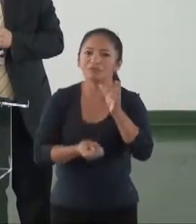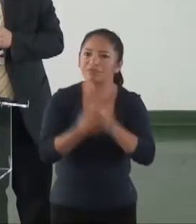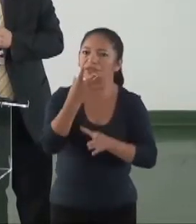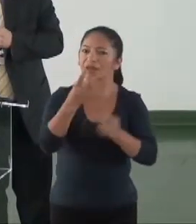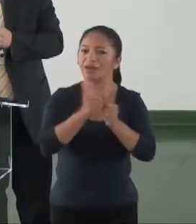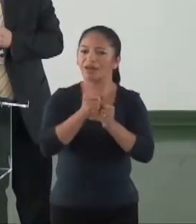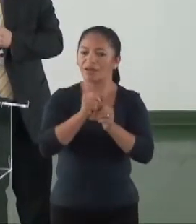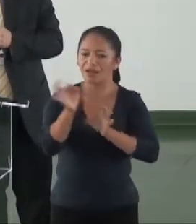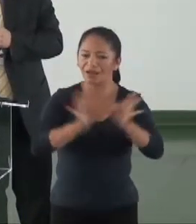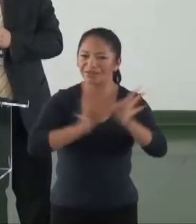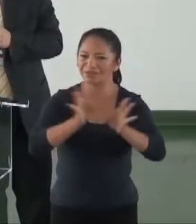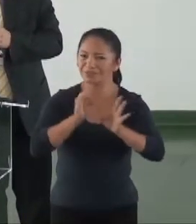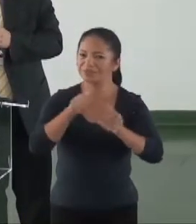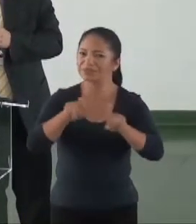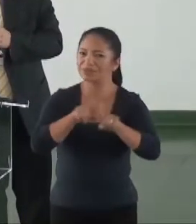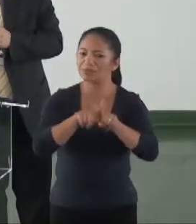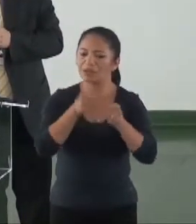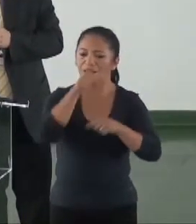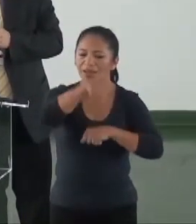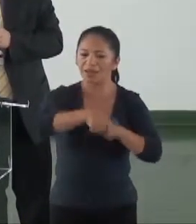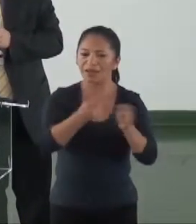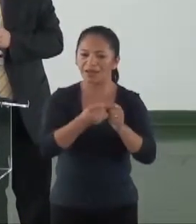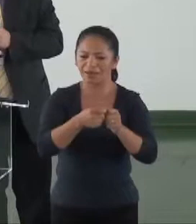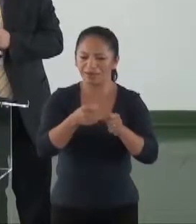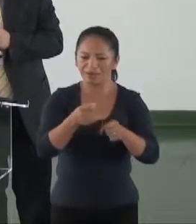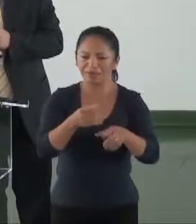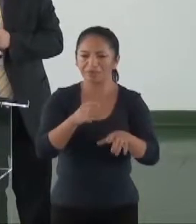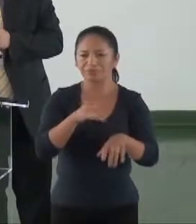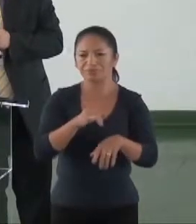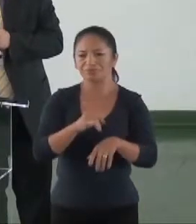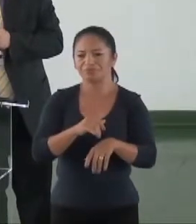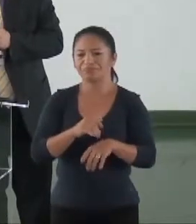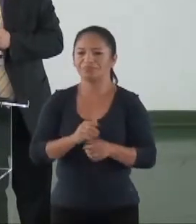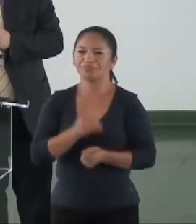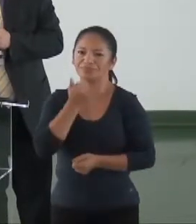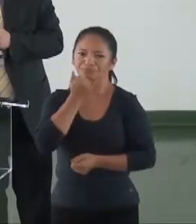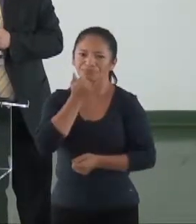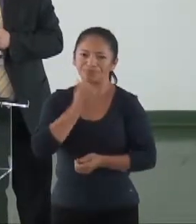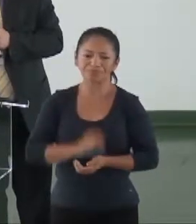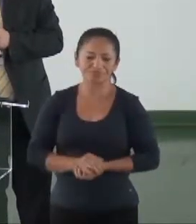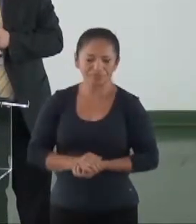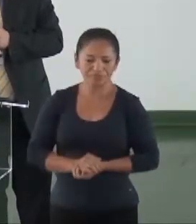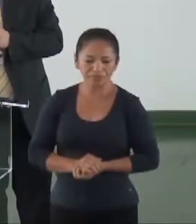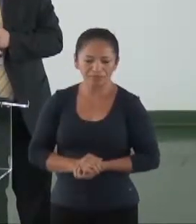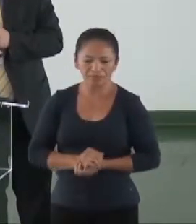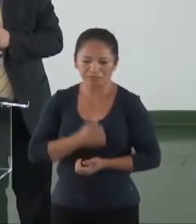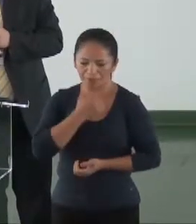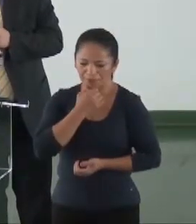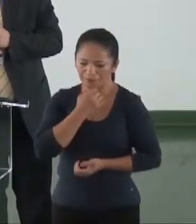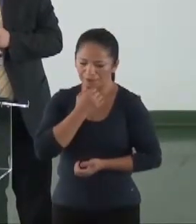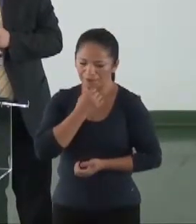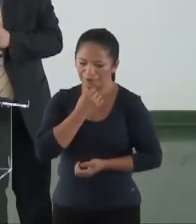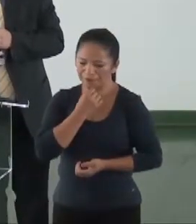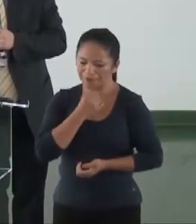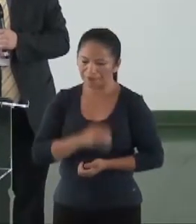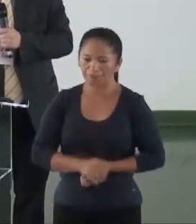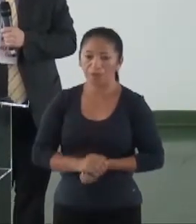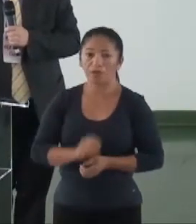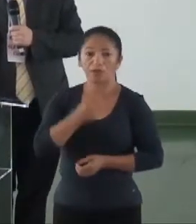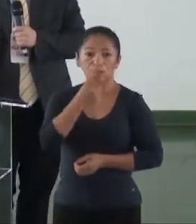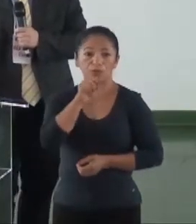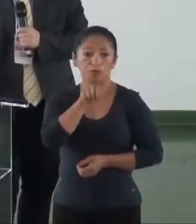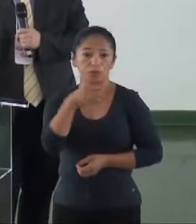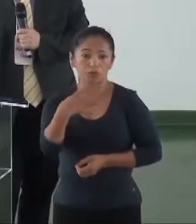com a mediação sanitária e... Ah, não, desculpa, já estou lendo aqui uma outra coisa. Desculpa. 2.4,